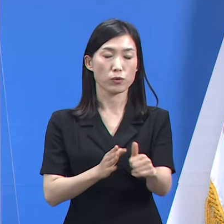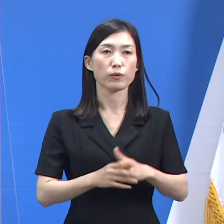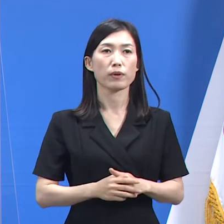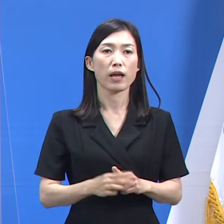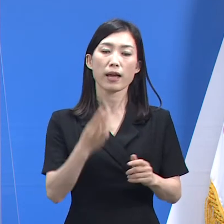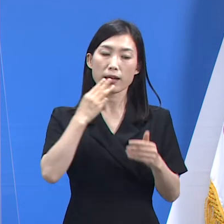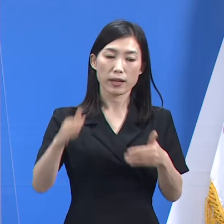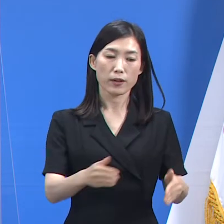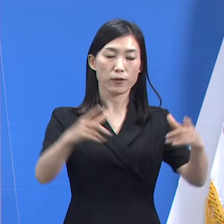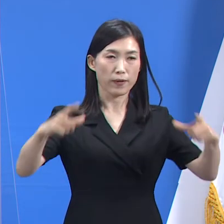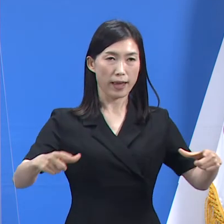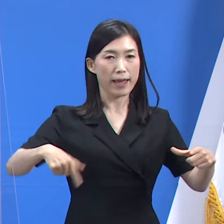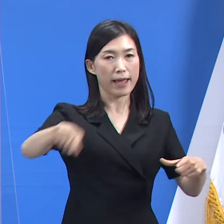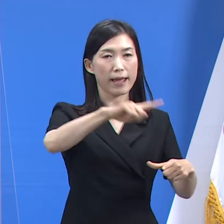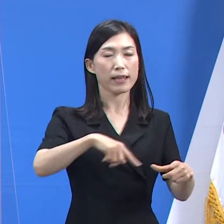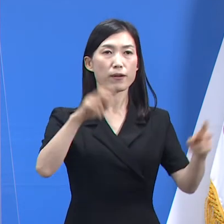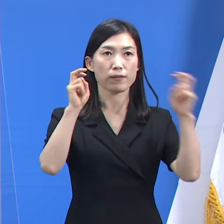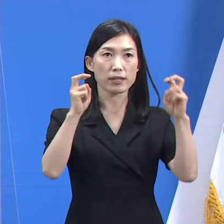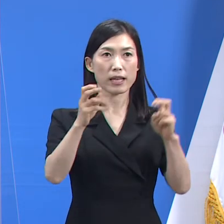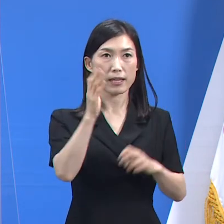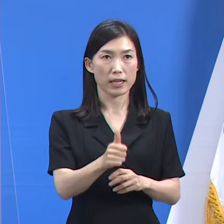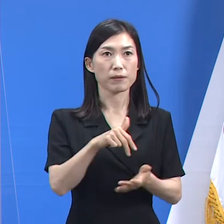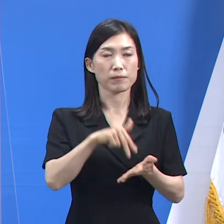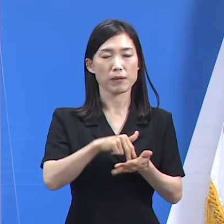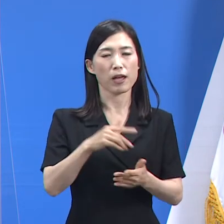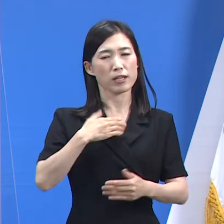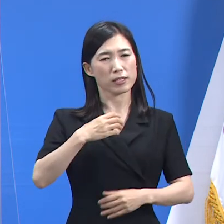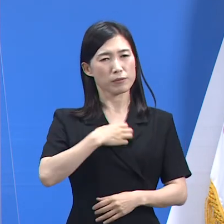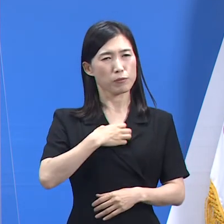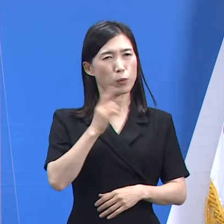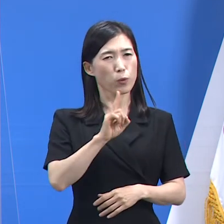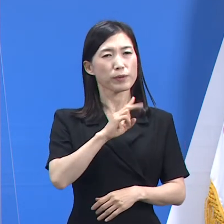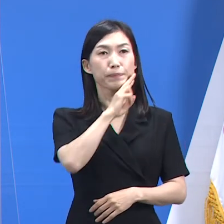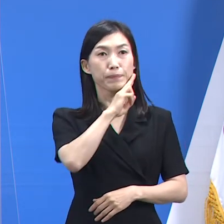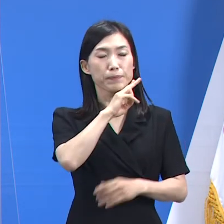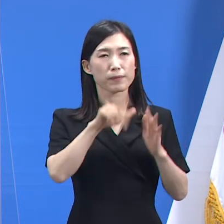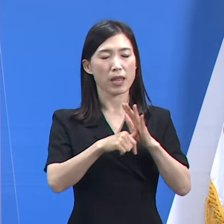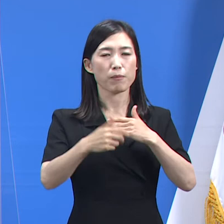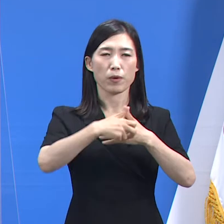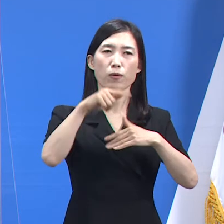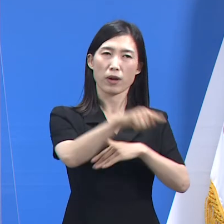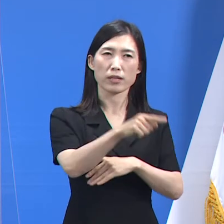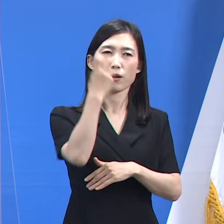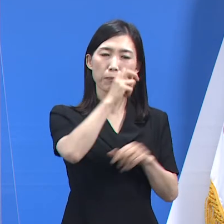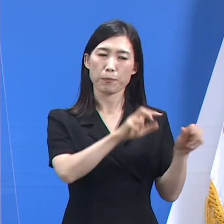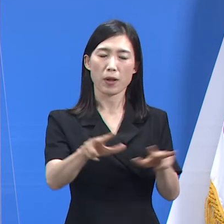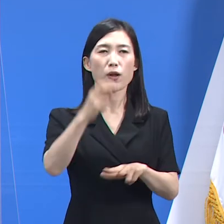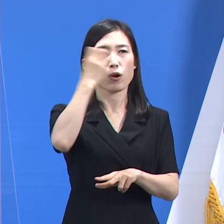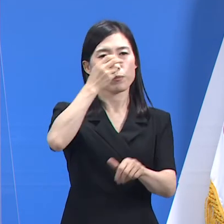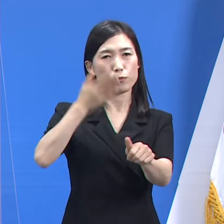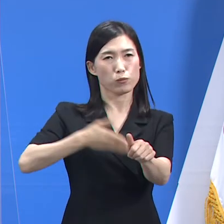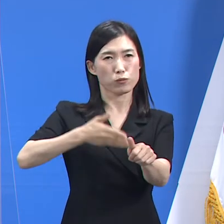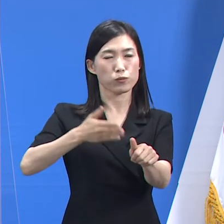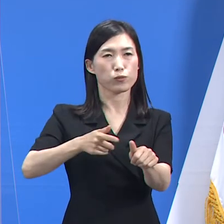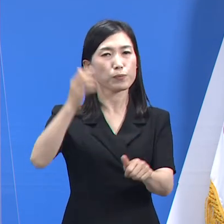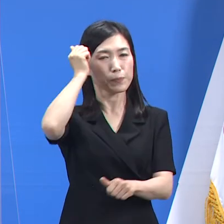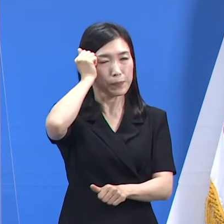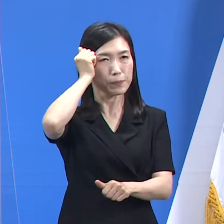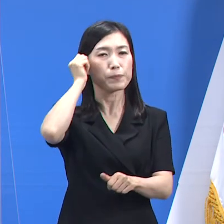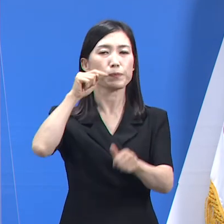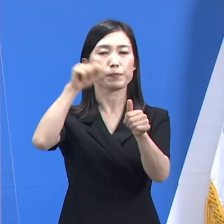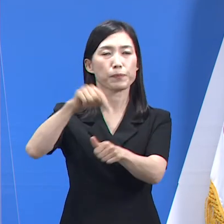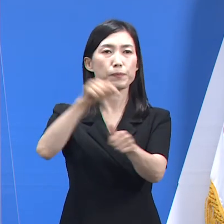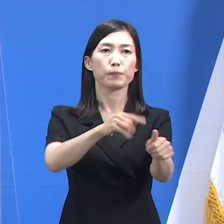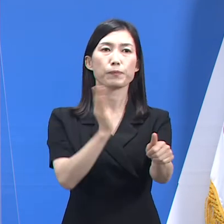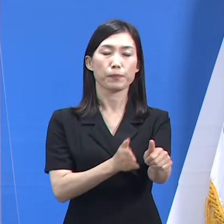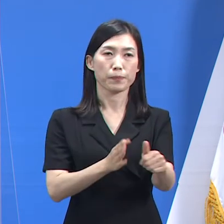사업장애 관리자들께서도 의심될 땐 주저없이 진단검사, 경기도의 슬로건을 꼭 기억하고 실천해 주시기